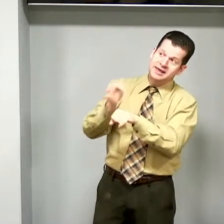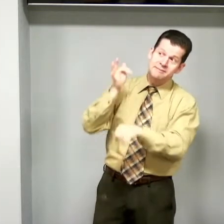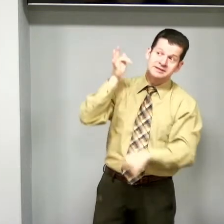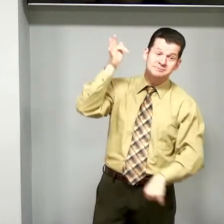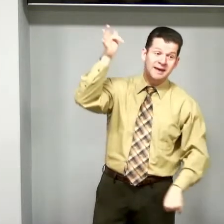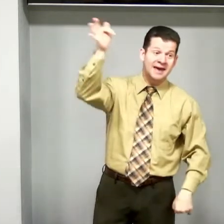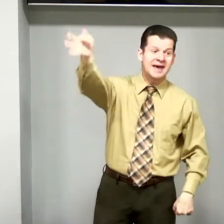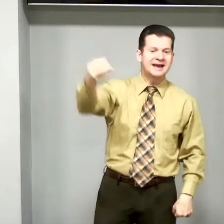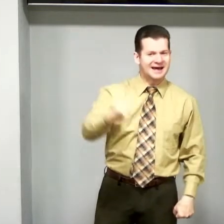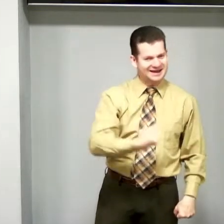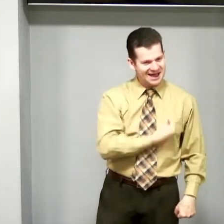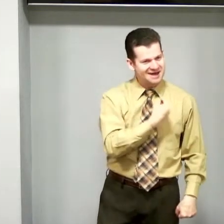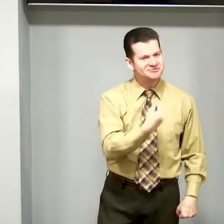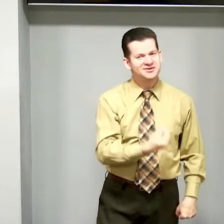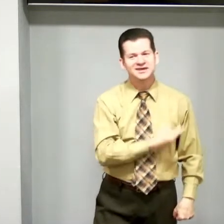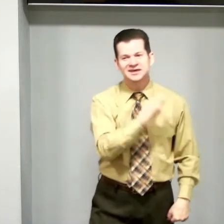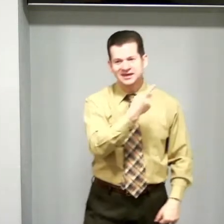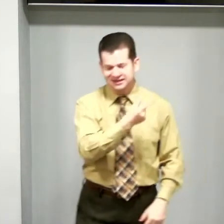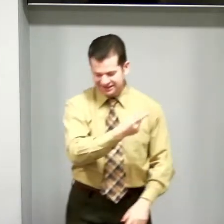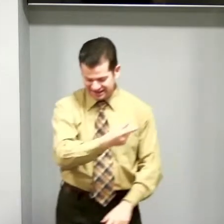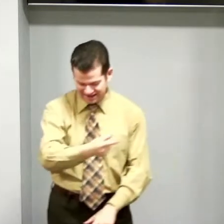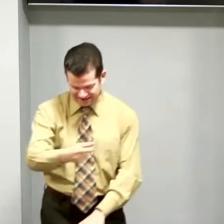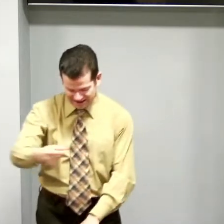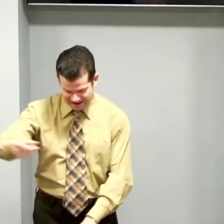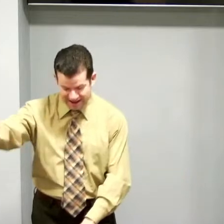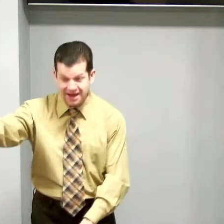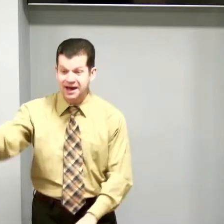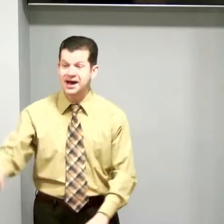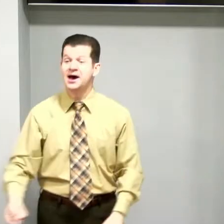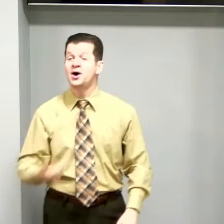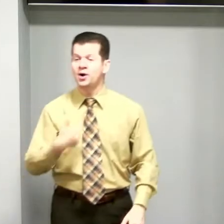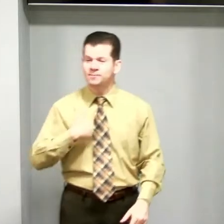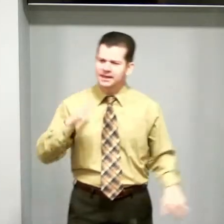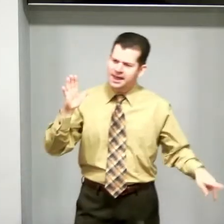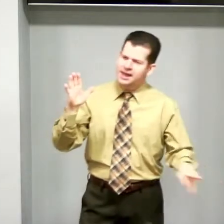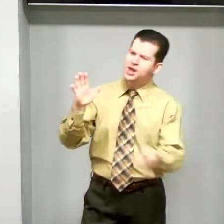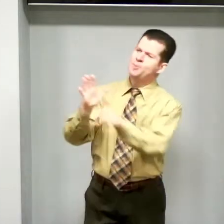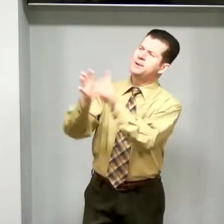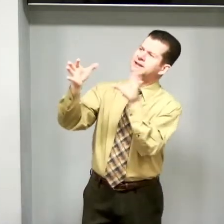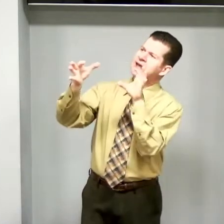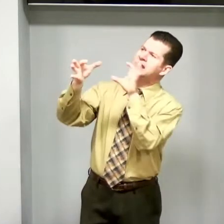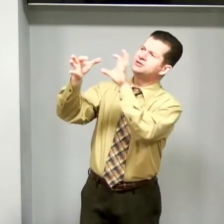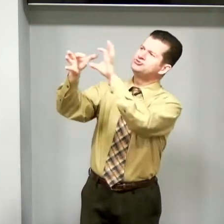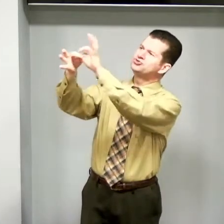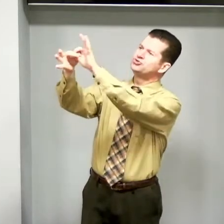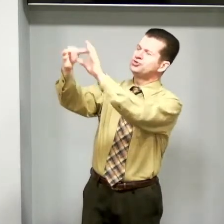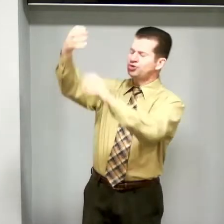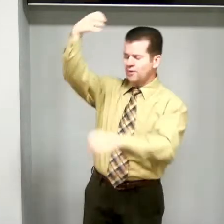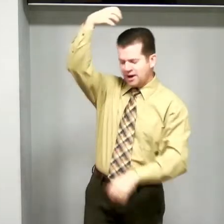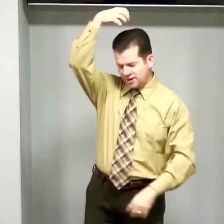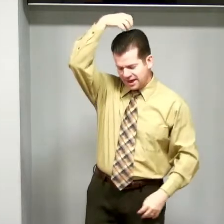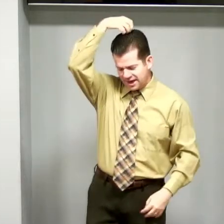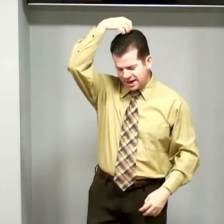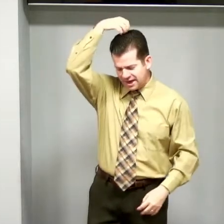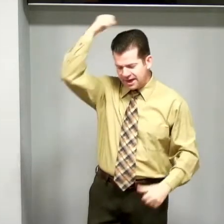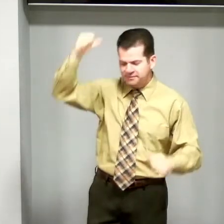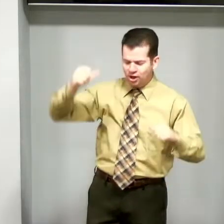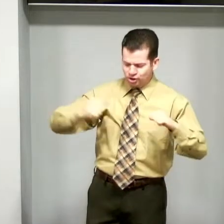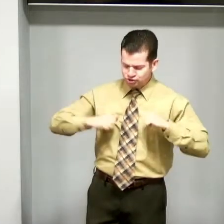que me espera na vida eternal. Eu pertenço ao rei, seu